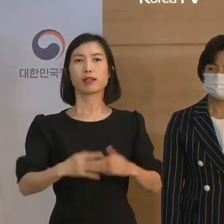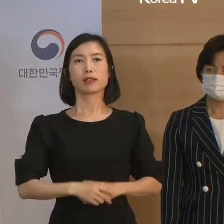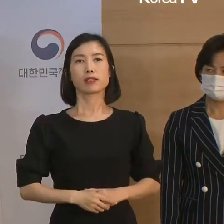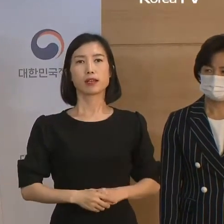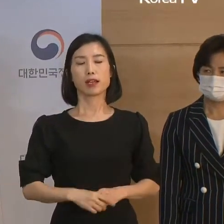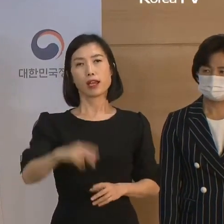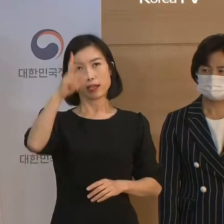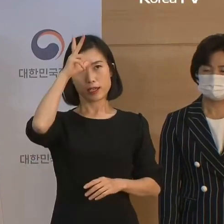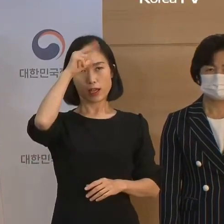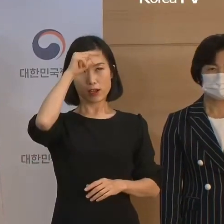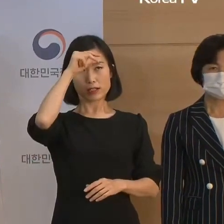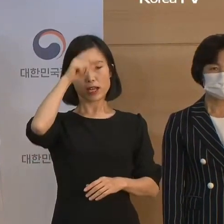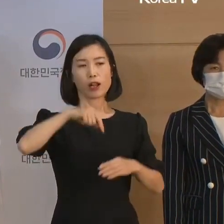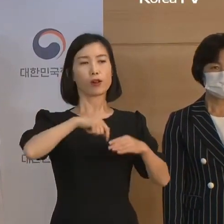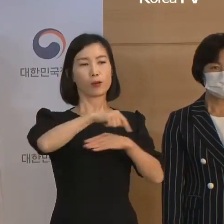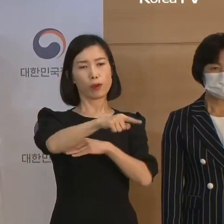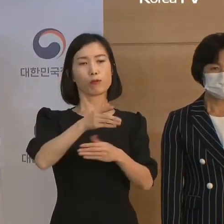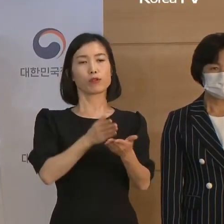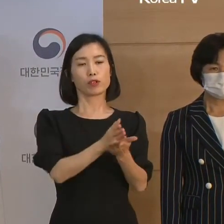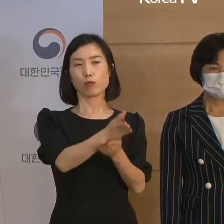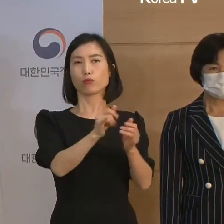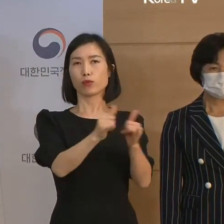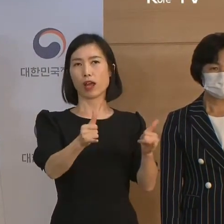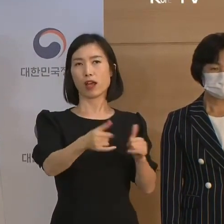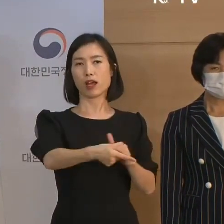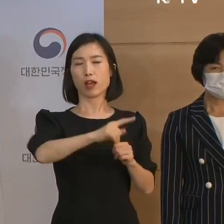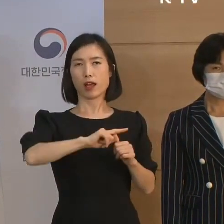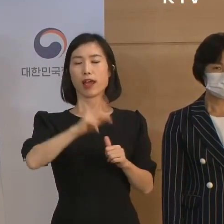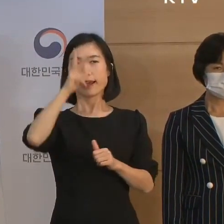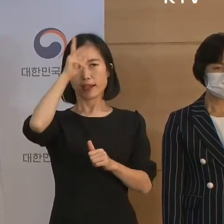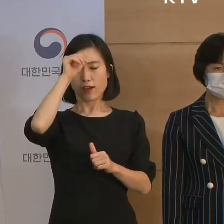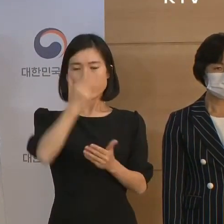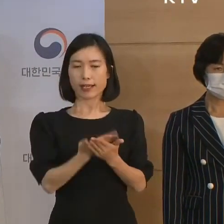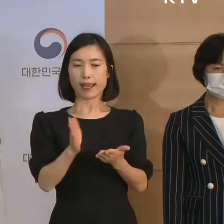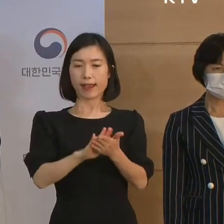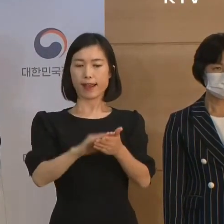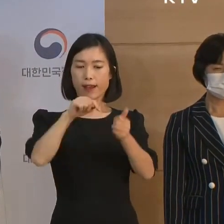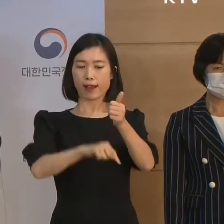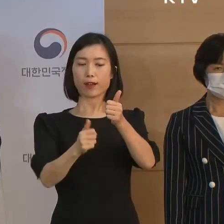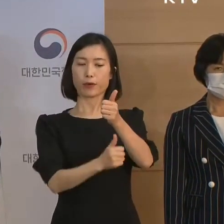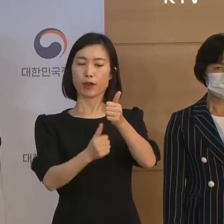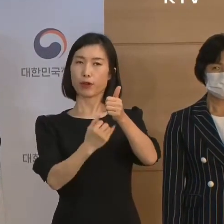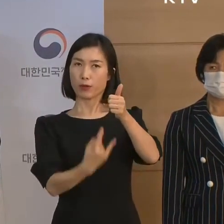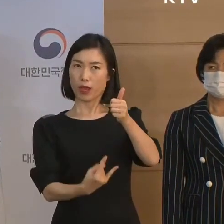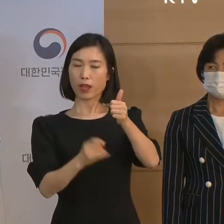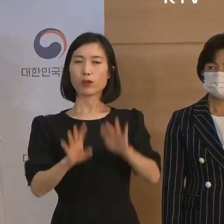경찰은 외부 전문가로 구성된 경찰개혁위원회와